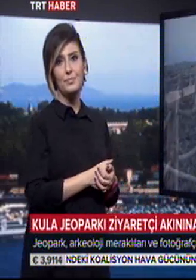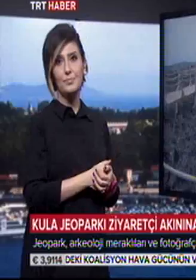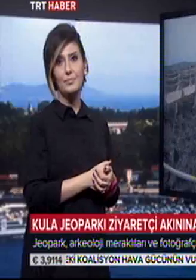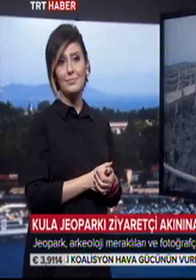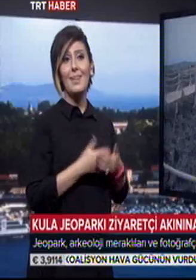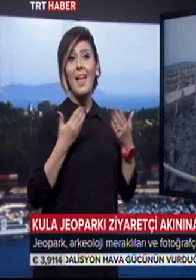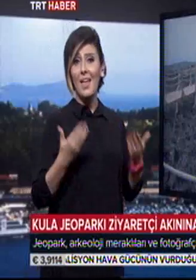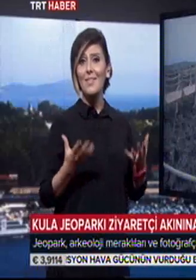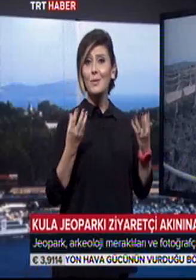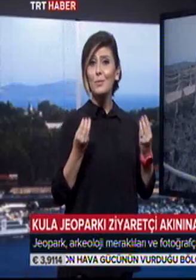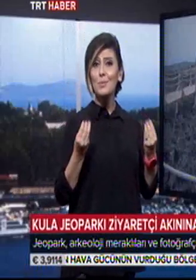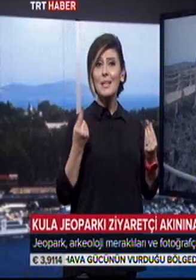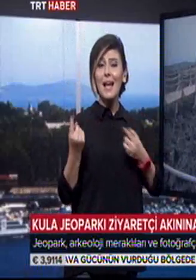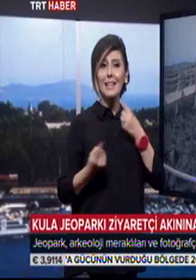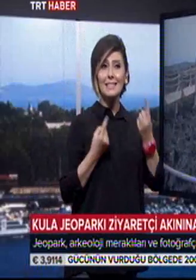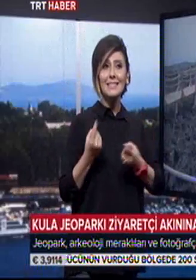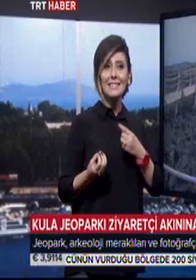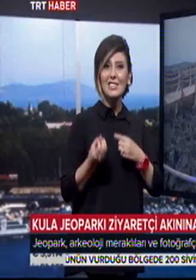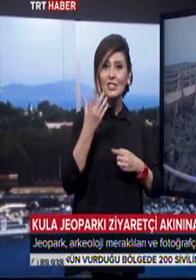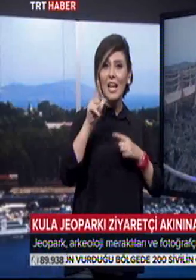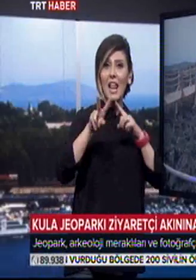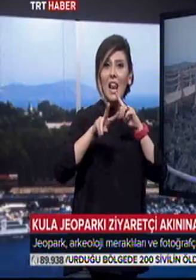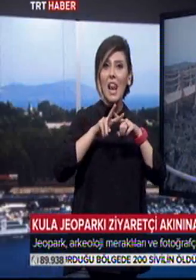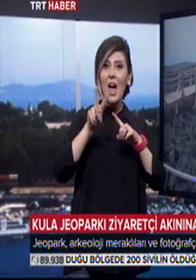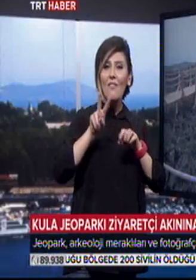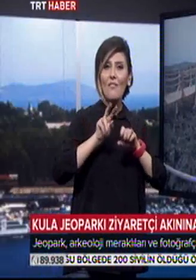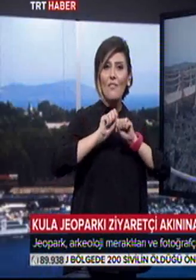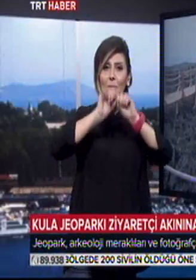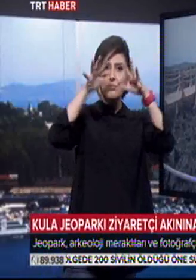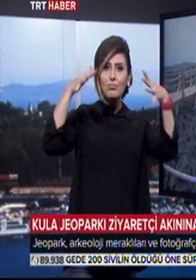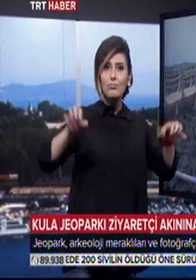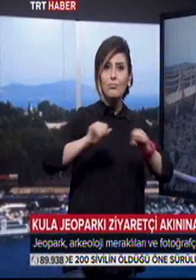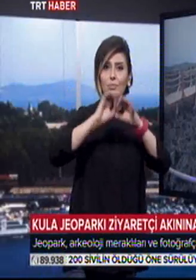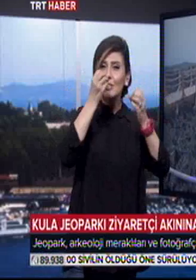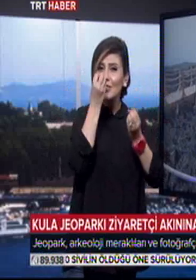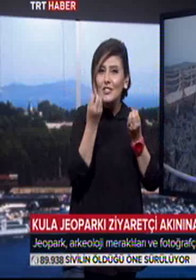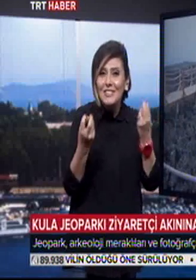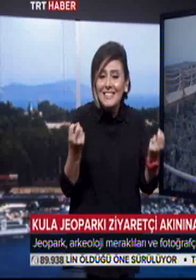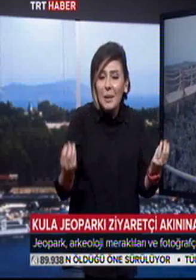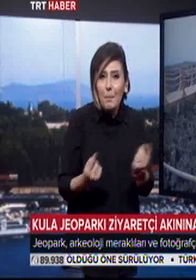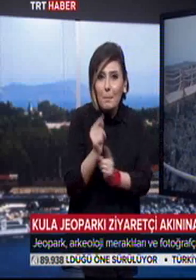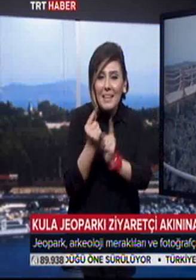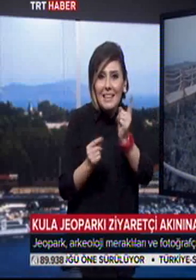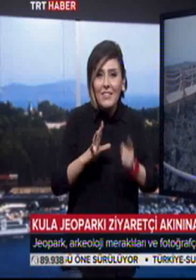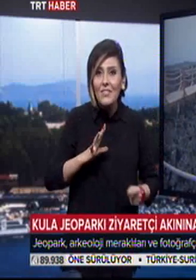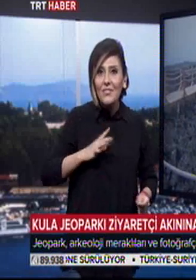Evet güzel şeyler çıktı, lapis kültürlerinin arasında çiçekler, bitkiler çıktı,